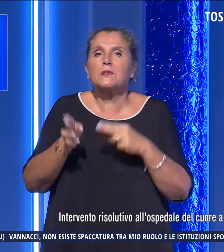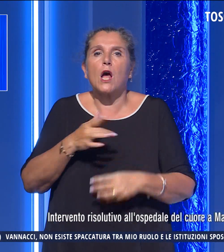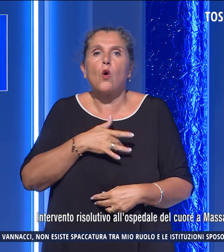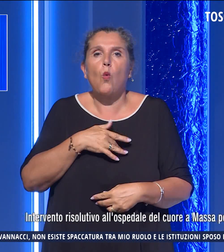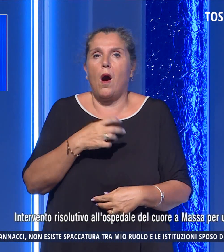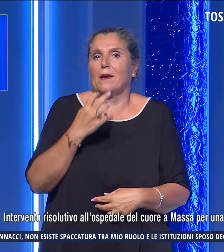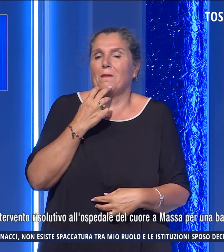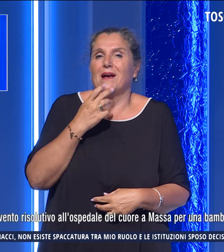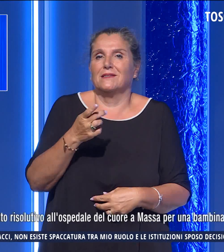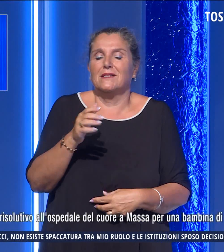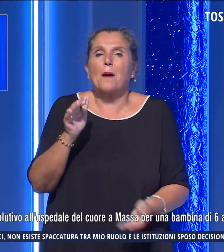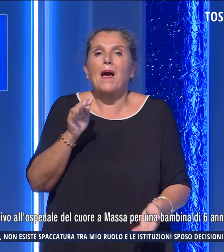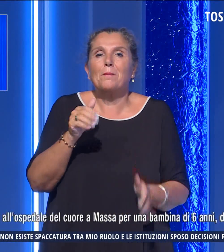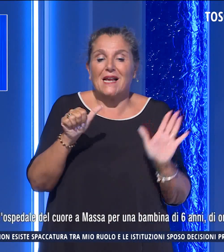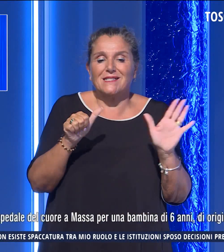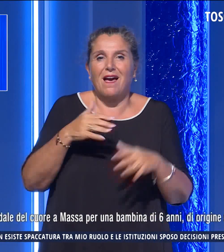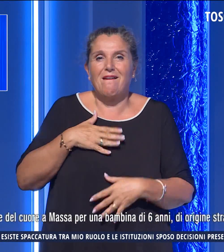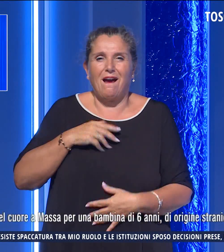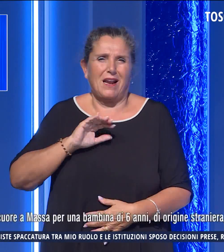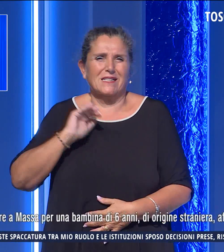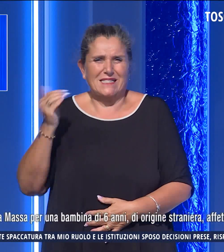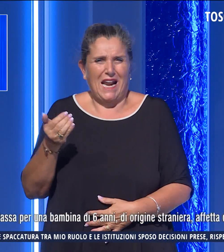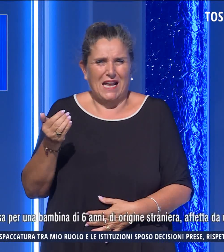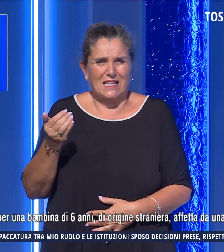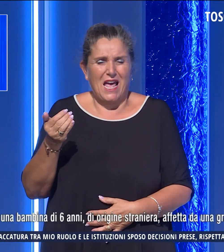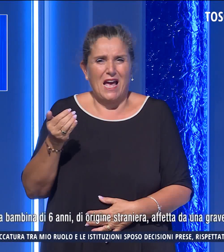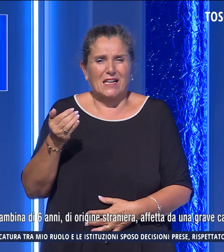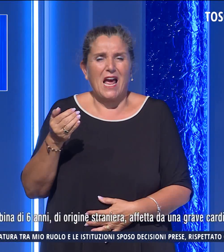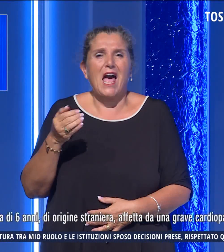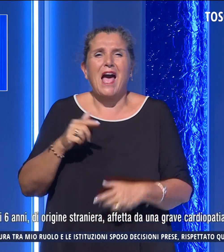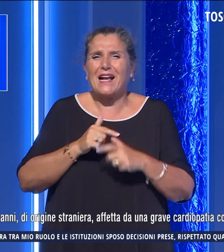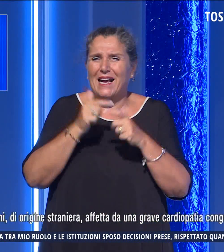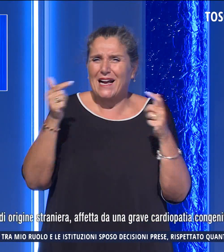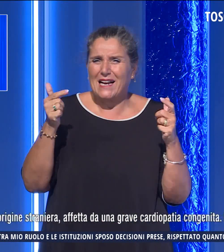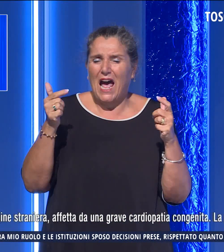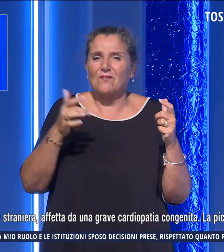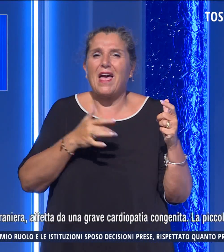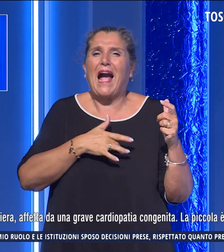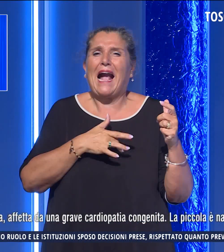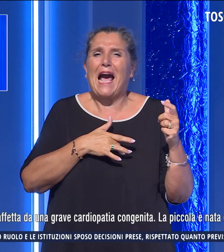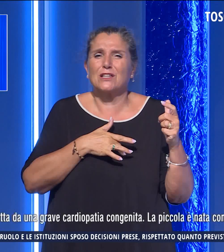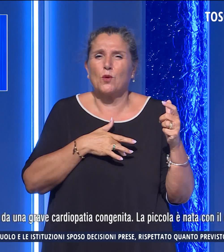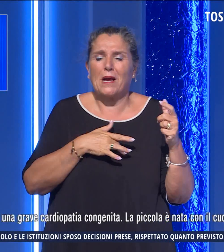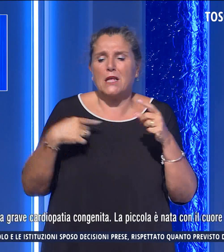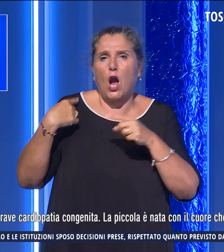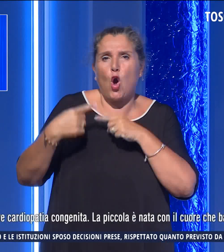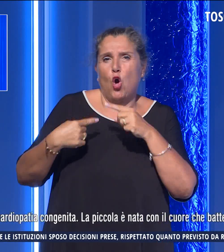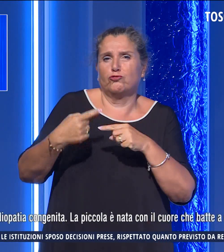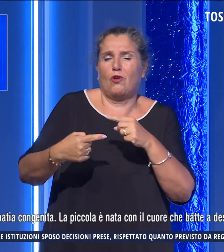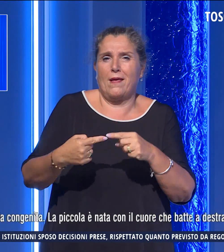bambina di 6 anni di origine straniera affetta da una grave cardiopatia congenita.